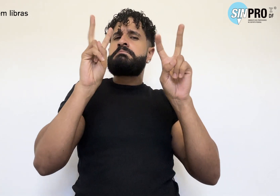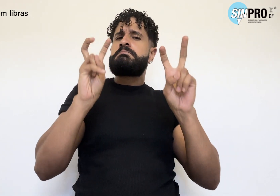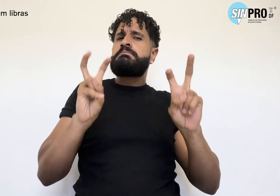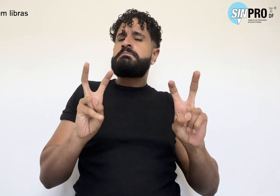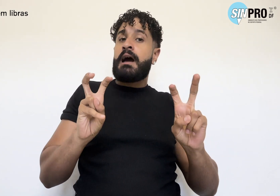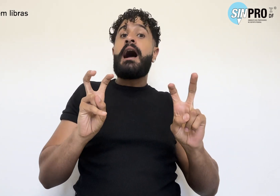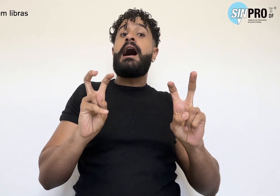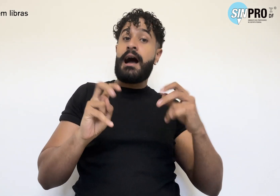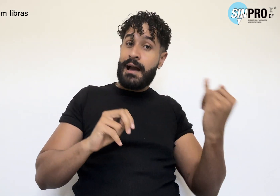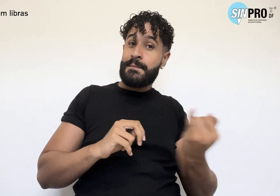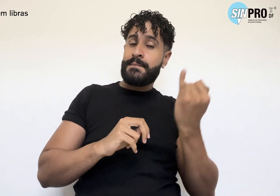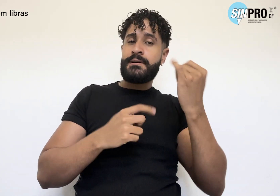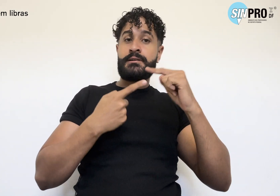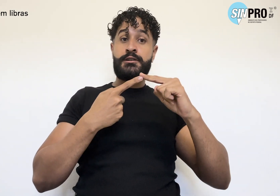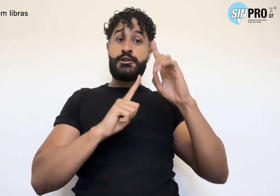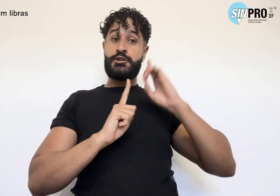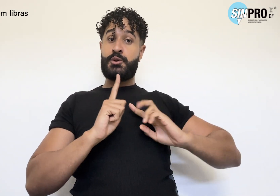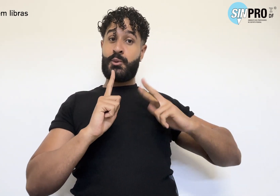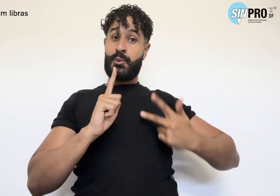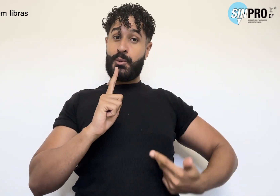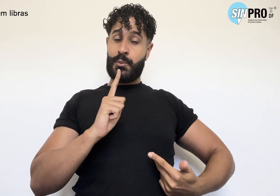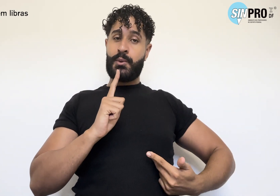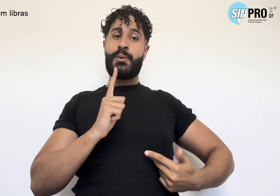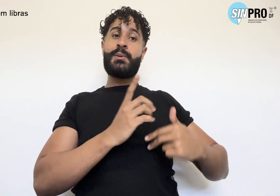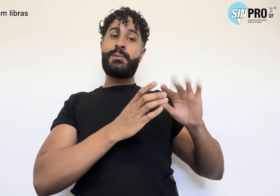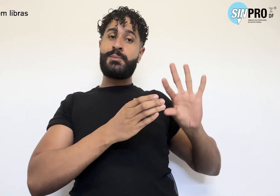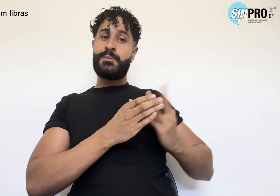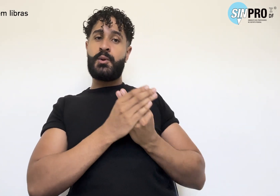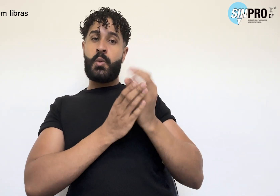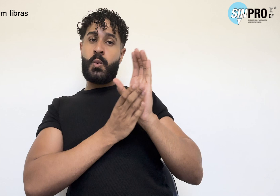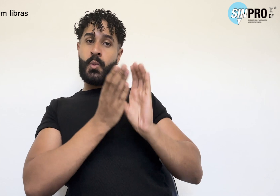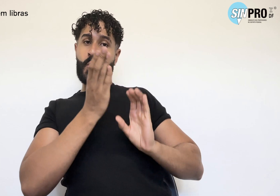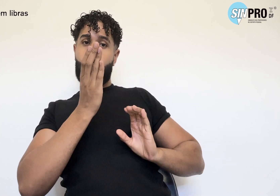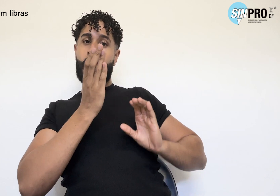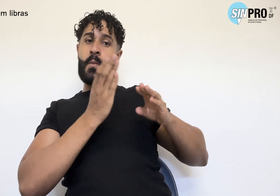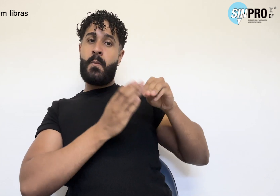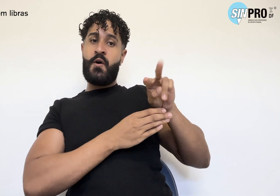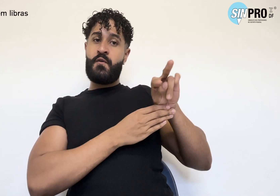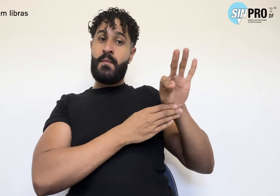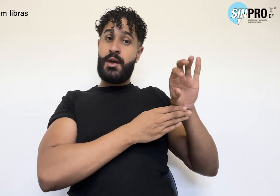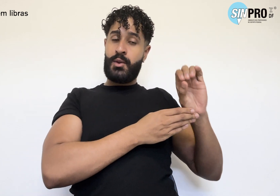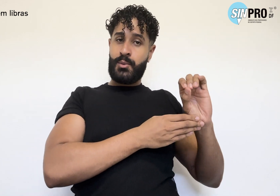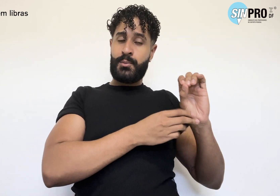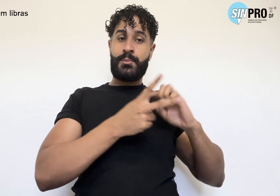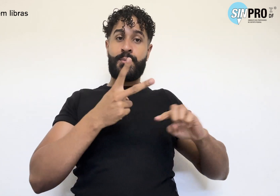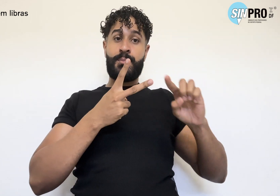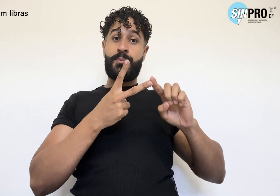como Direitos Humanos no Currículo em Movimento e Educação para a Diversidade.